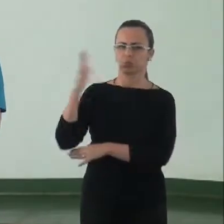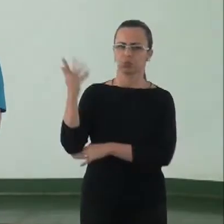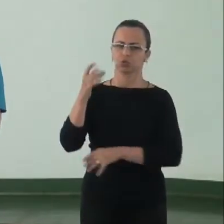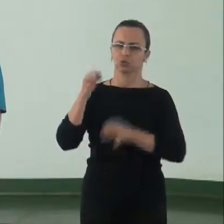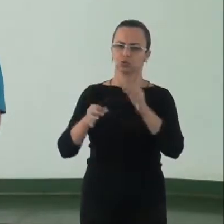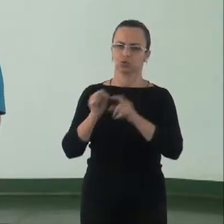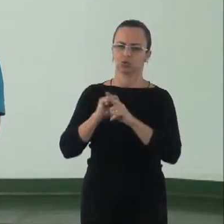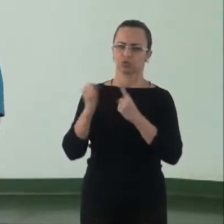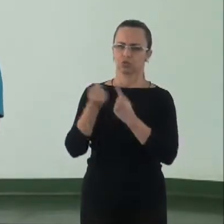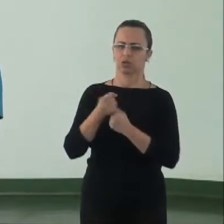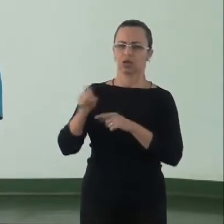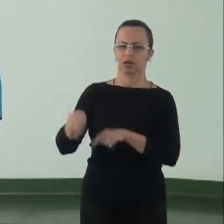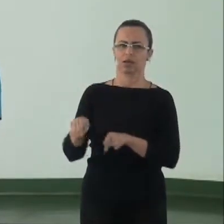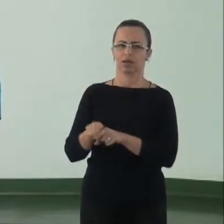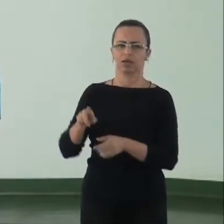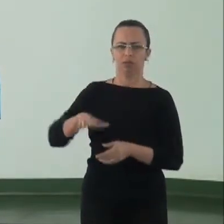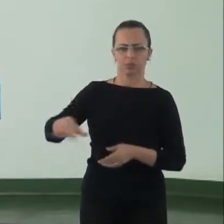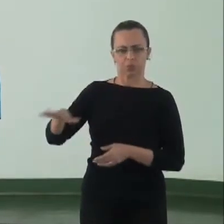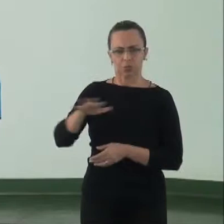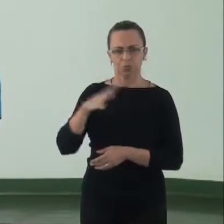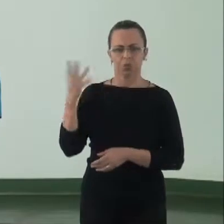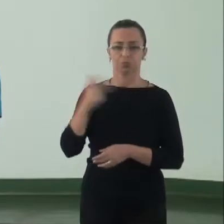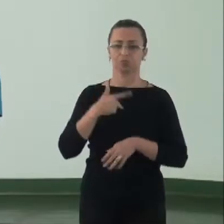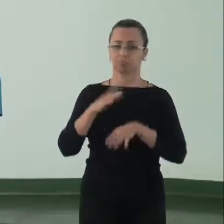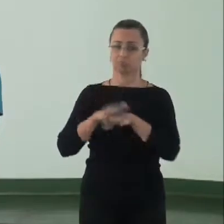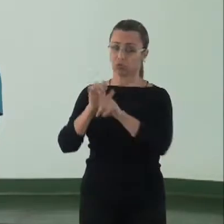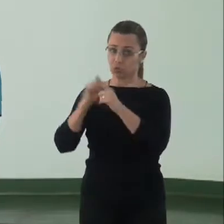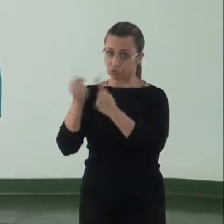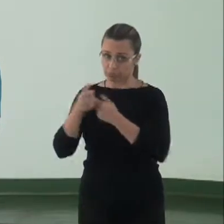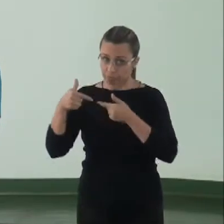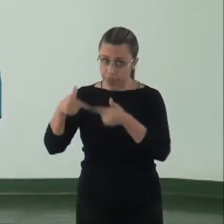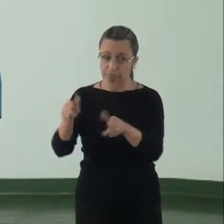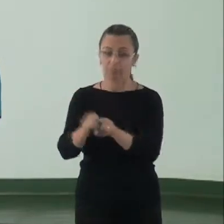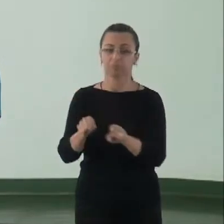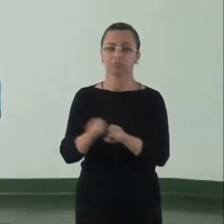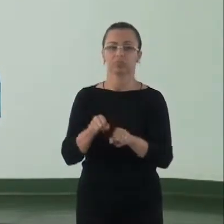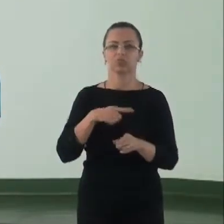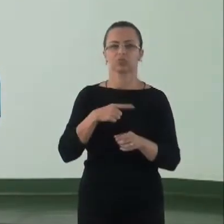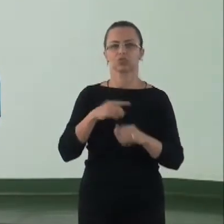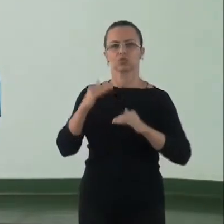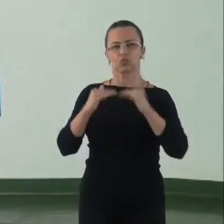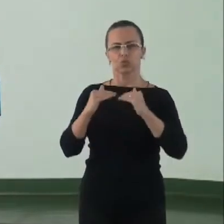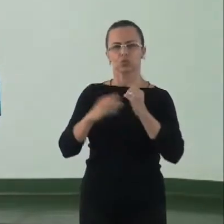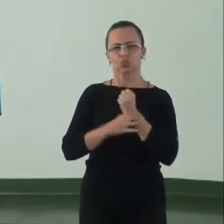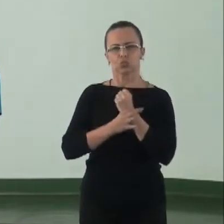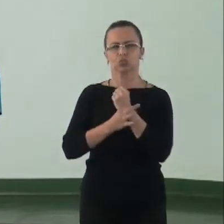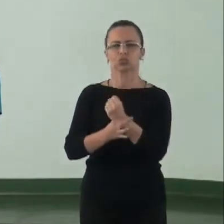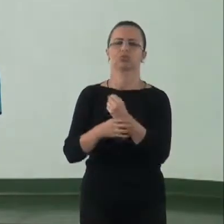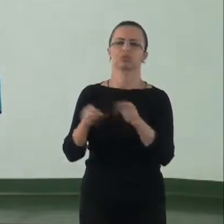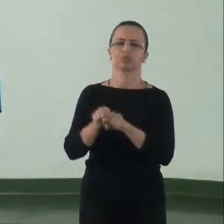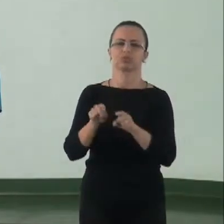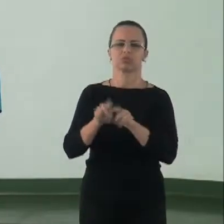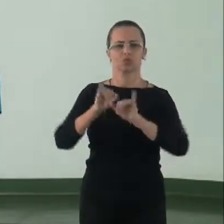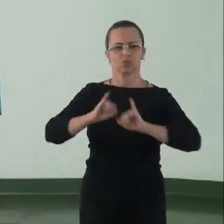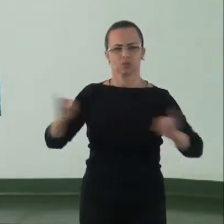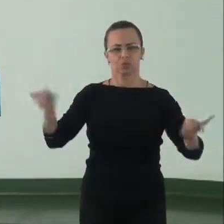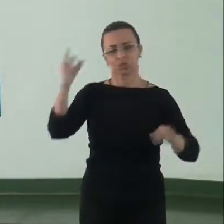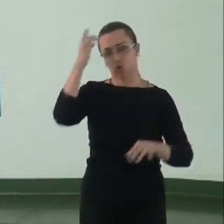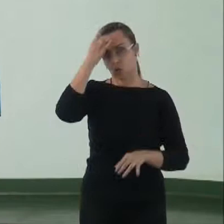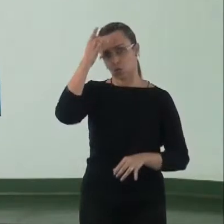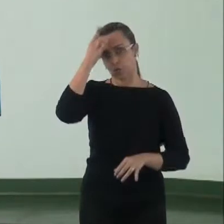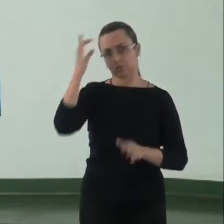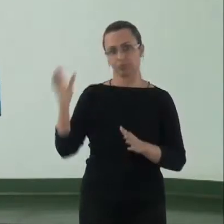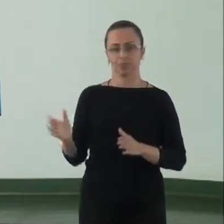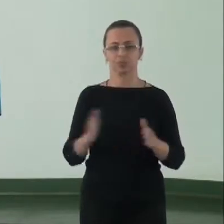social, agrária e ambiental, protagonismo social, transparência, sustentabilidade, informação e conscientização. Quais as